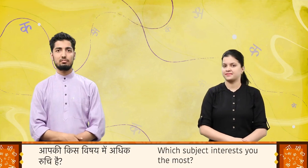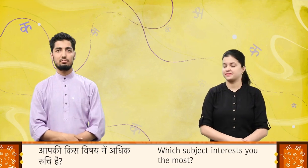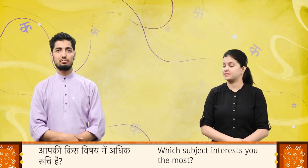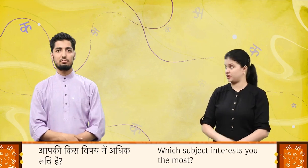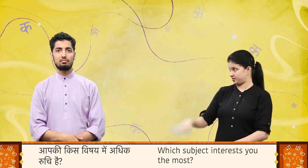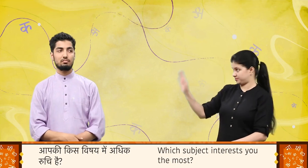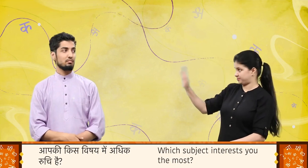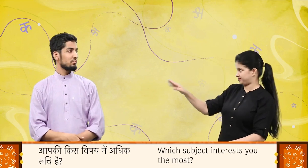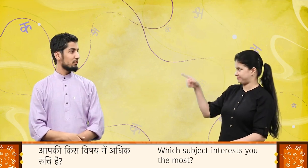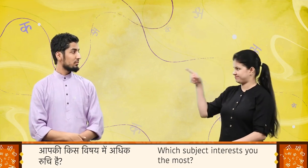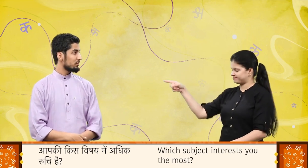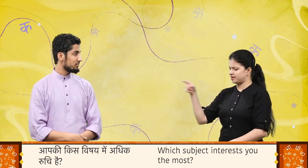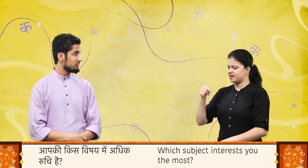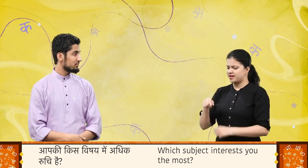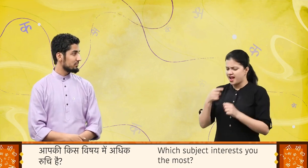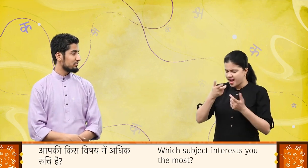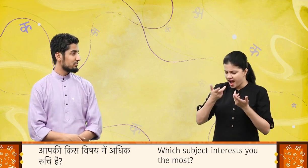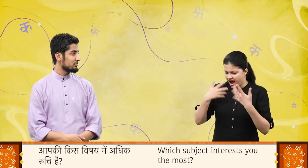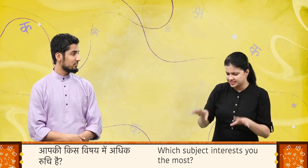आपकी किस विश्य में अधिक रुच्ची है?